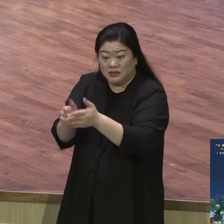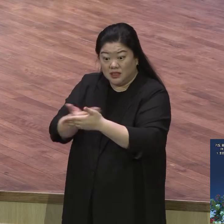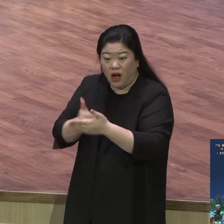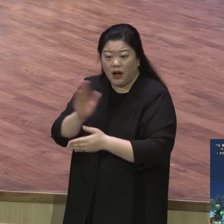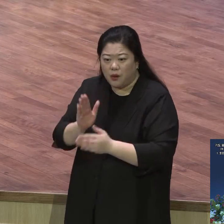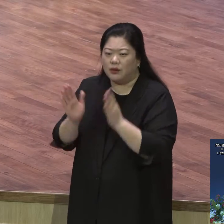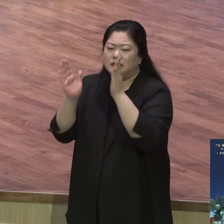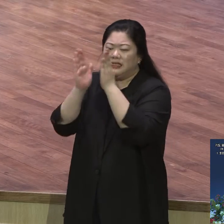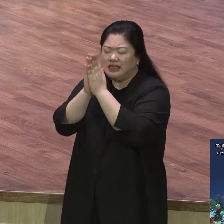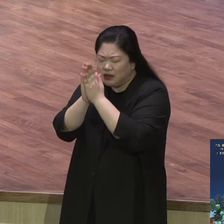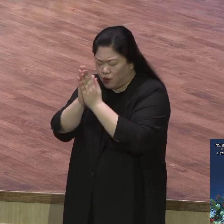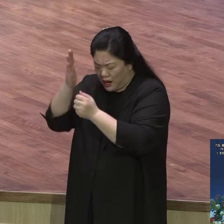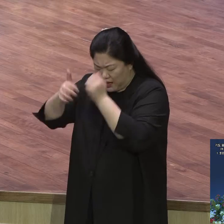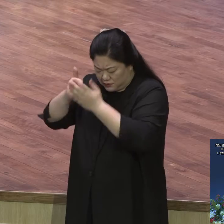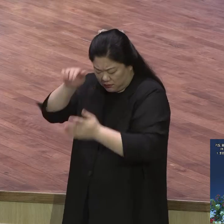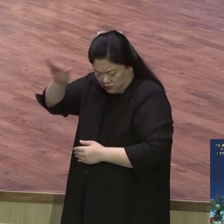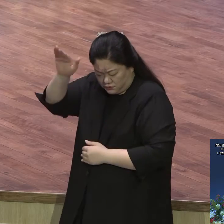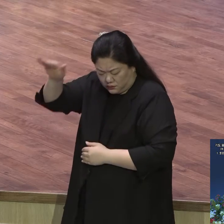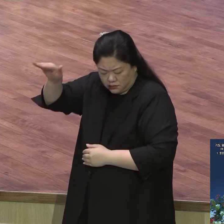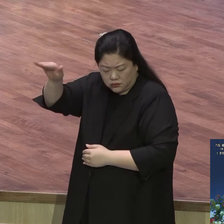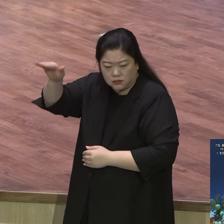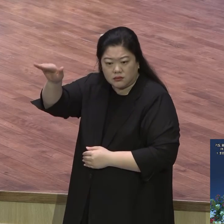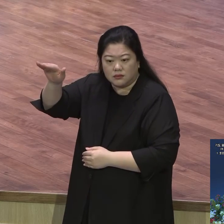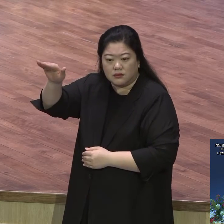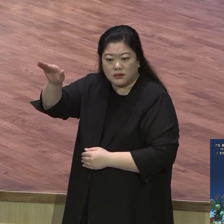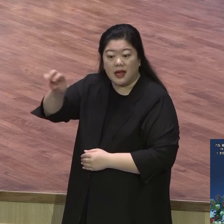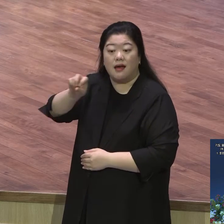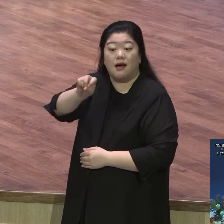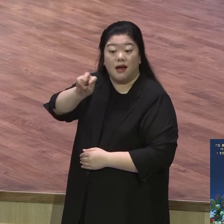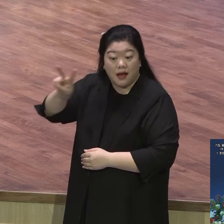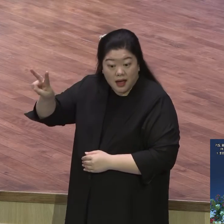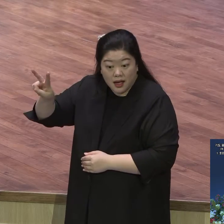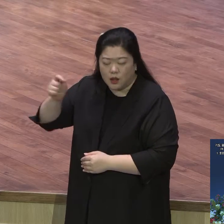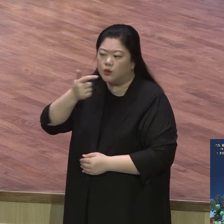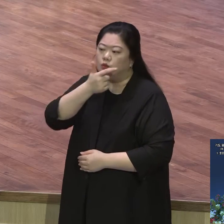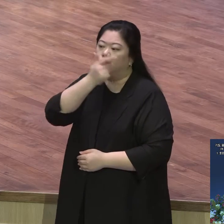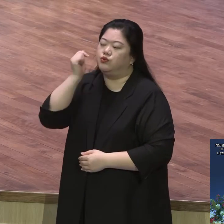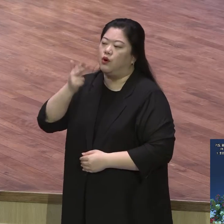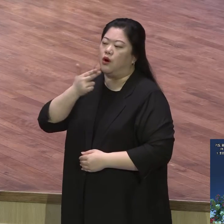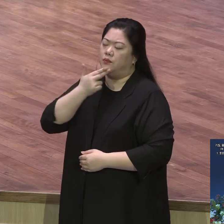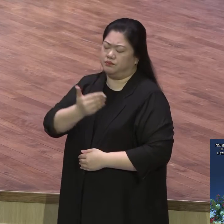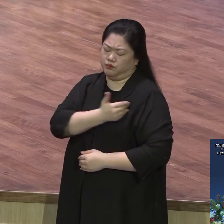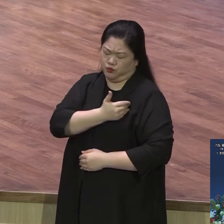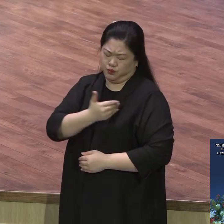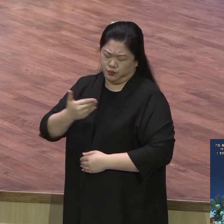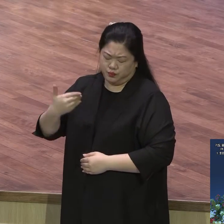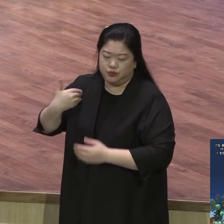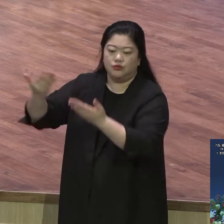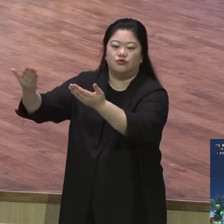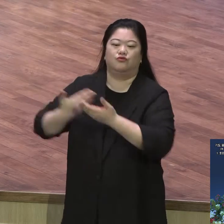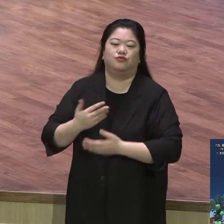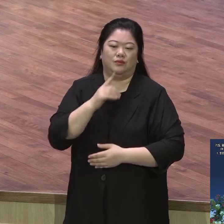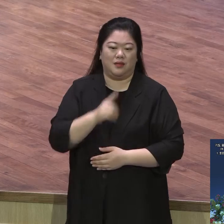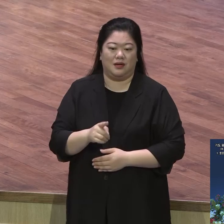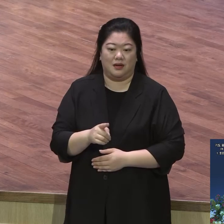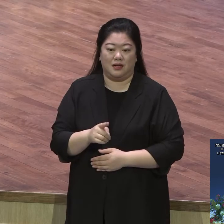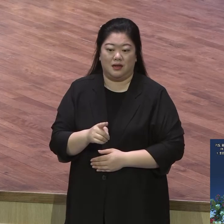모든 좋은 것으로 부족함이 없게 그렇게 하신다고 따윗이